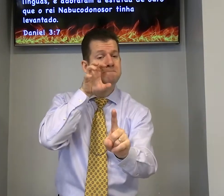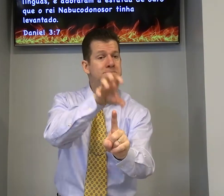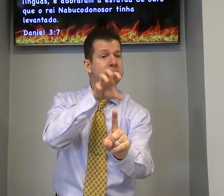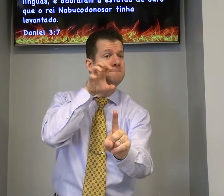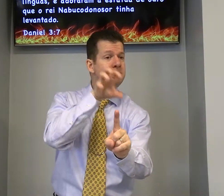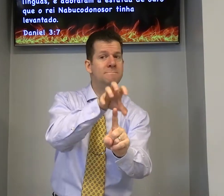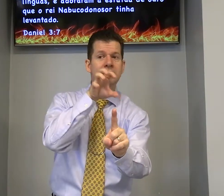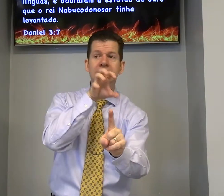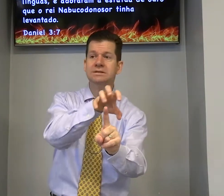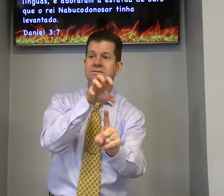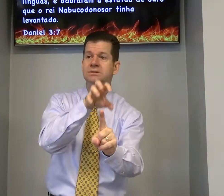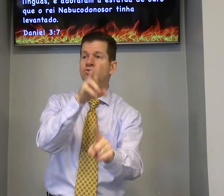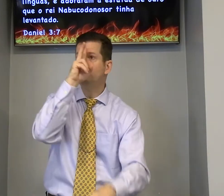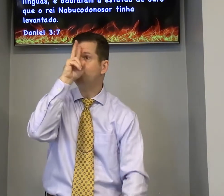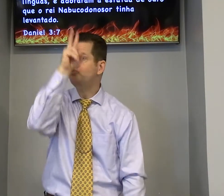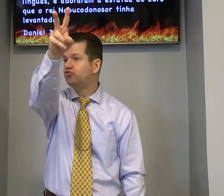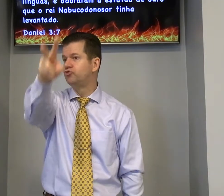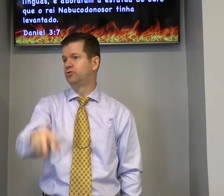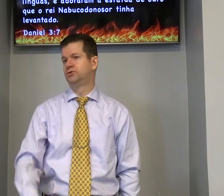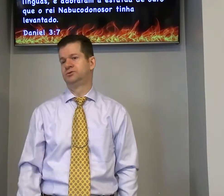é pressão forte